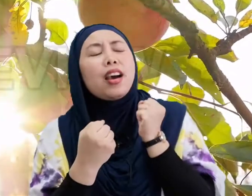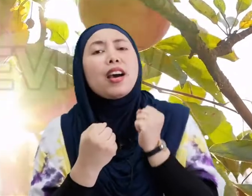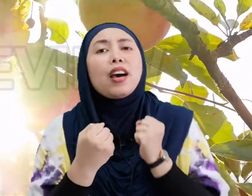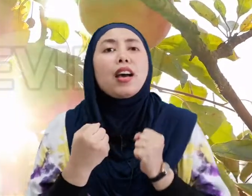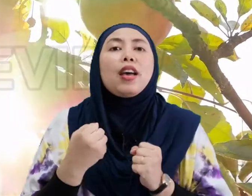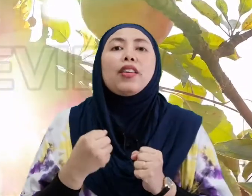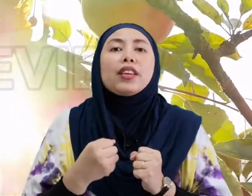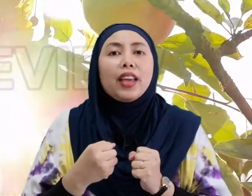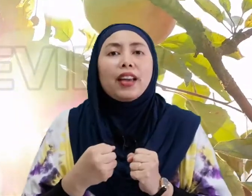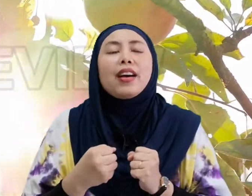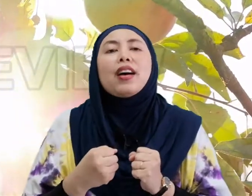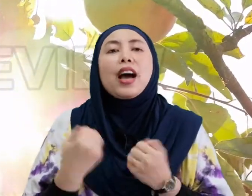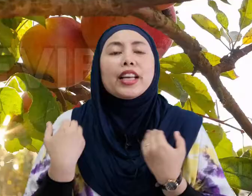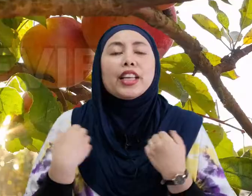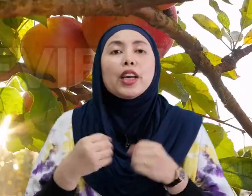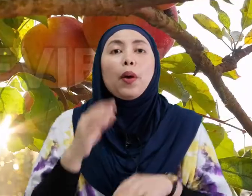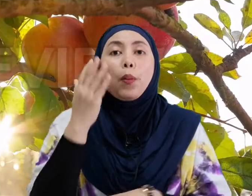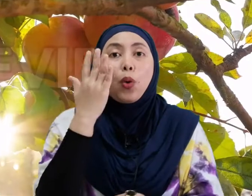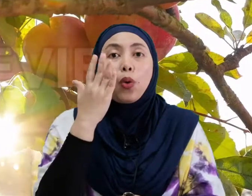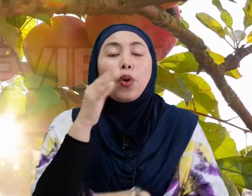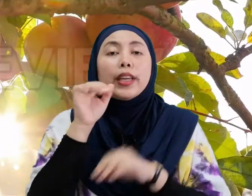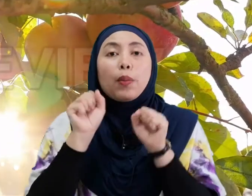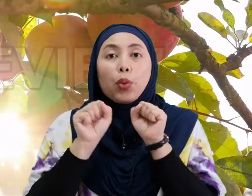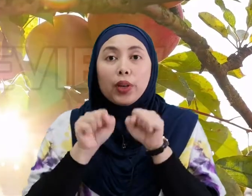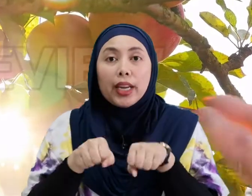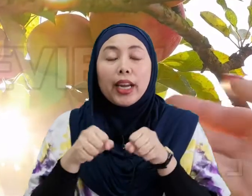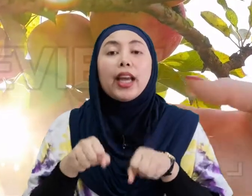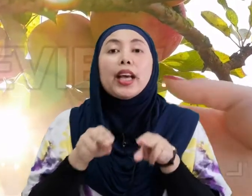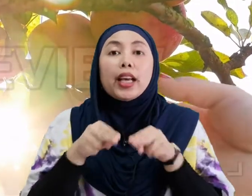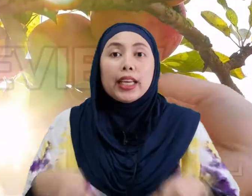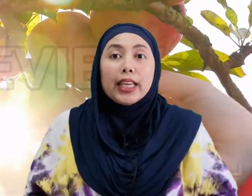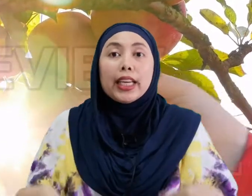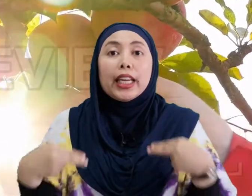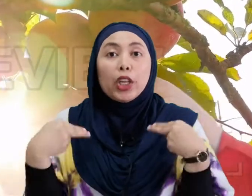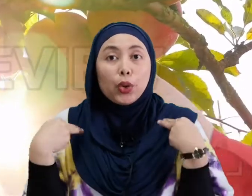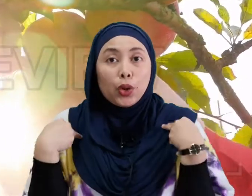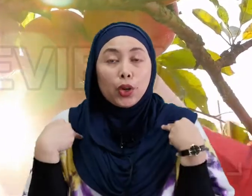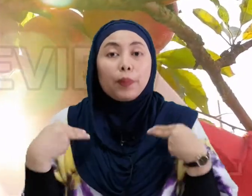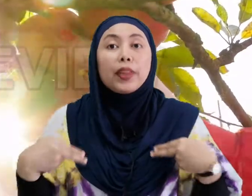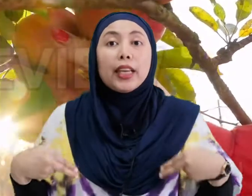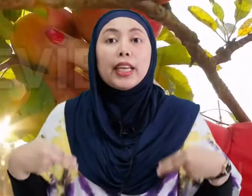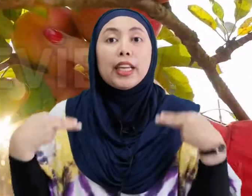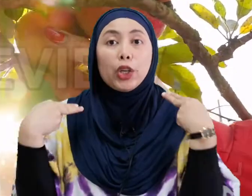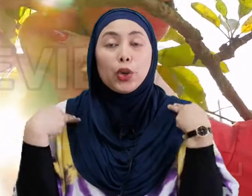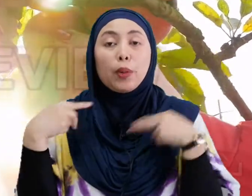Okey Ada Pokok Ada Yang boleh Hidup Hidup